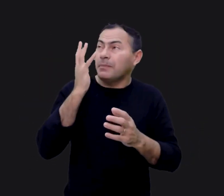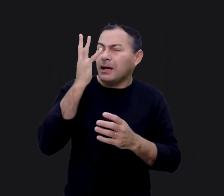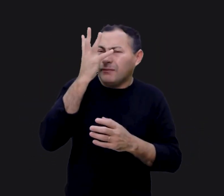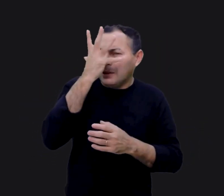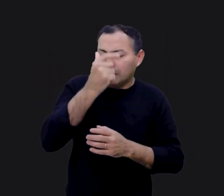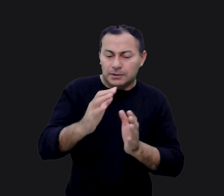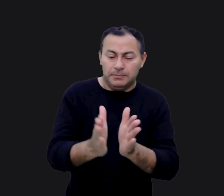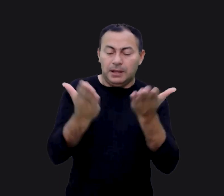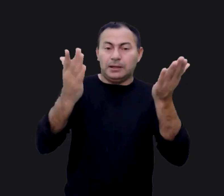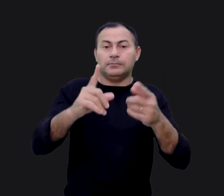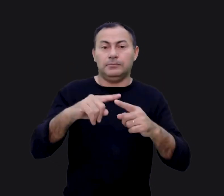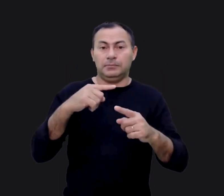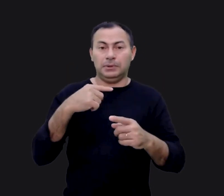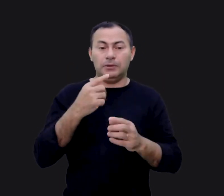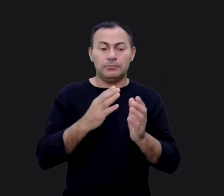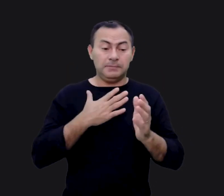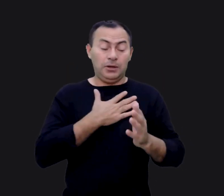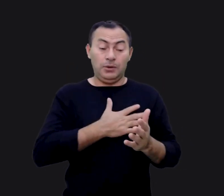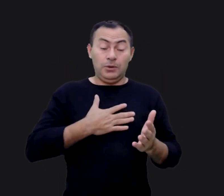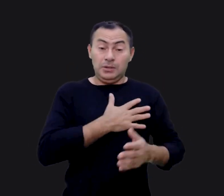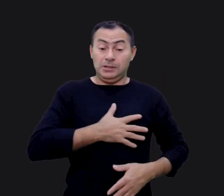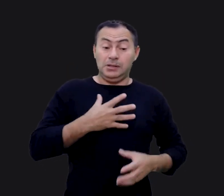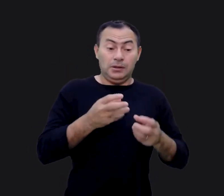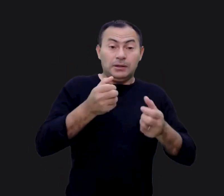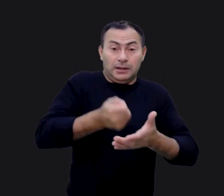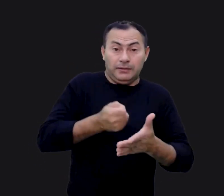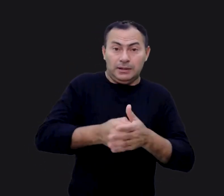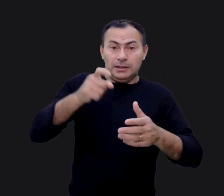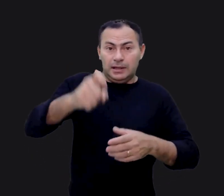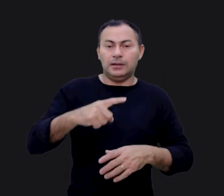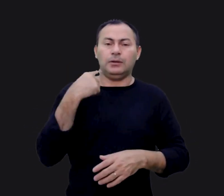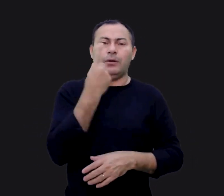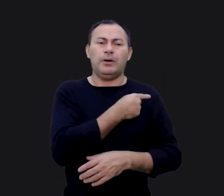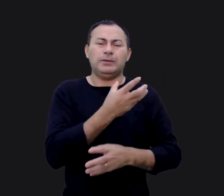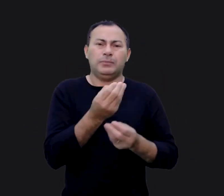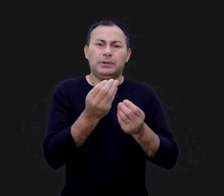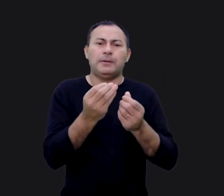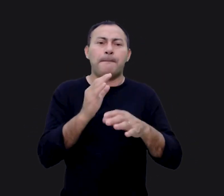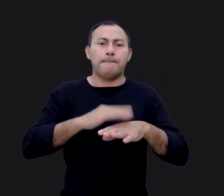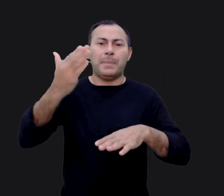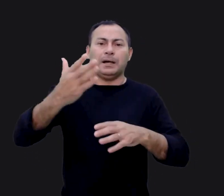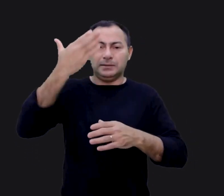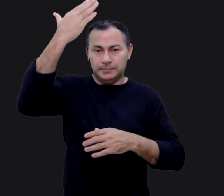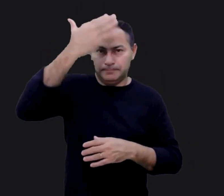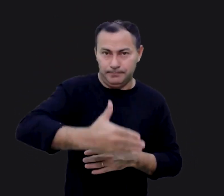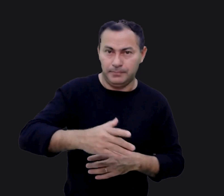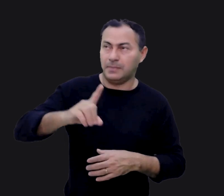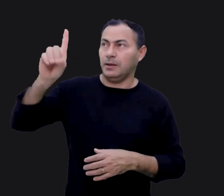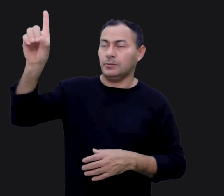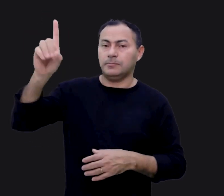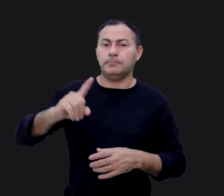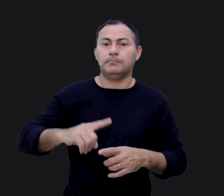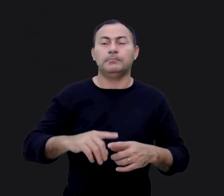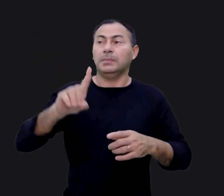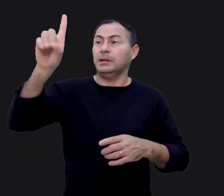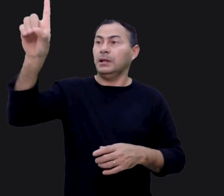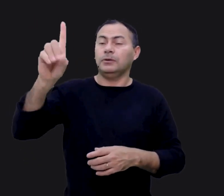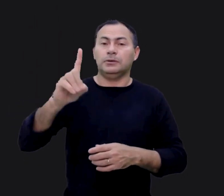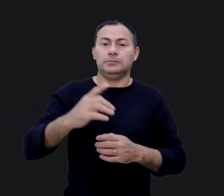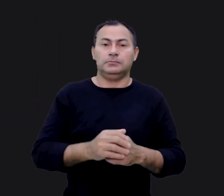maravilhoso milagre. Se o apreciássemos como deveríamos, estaríamos muito, muito mais na presença de Deus. Deus